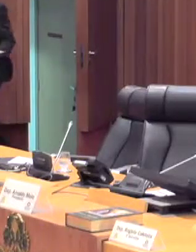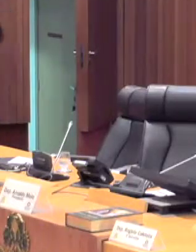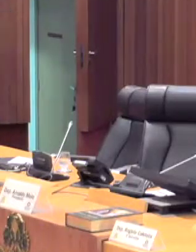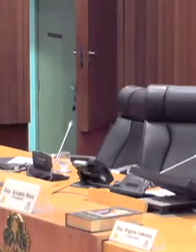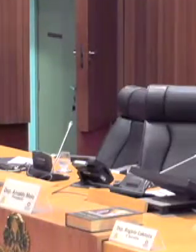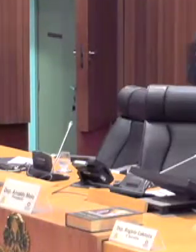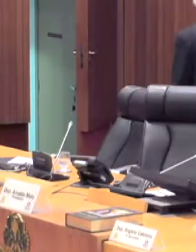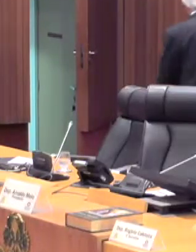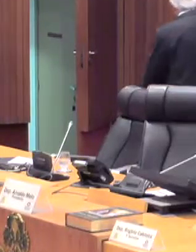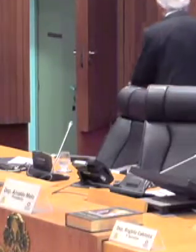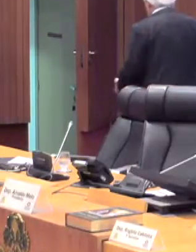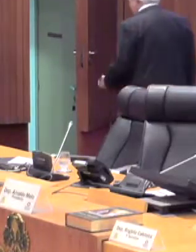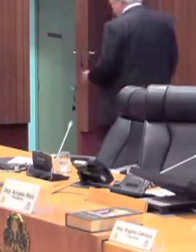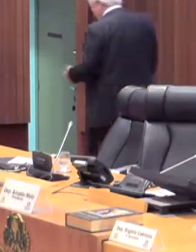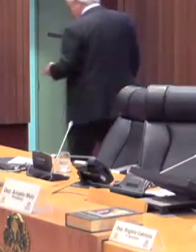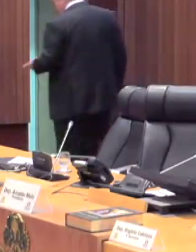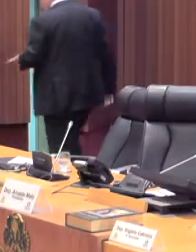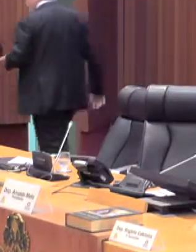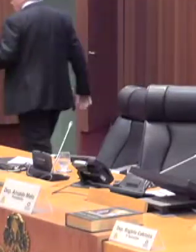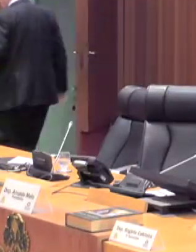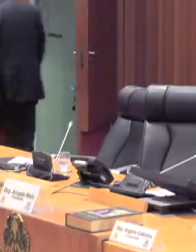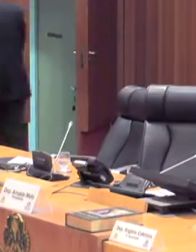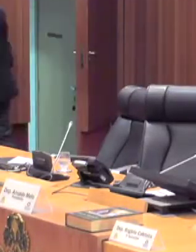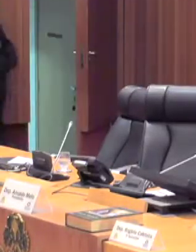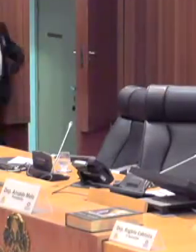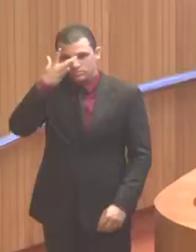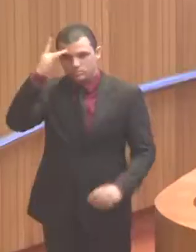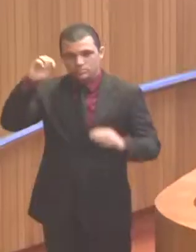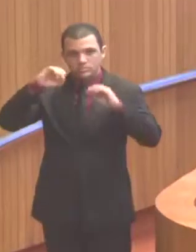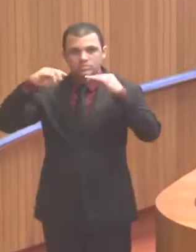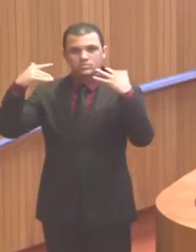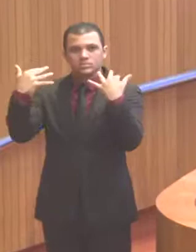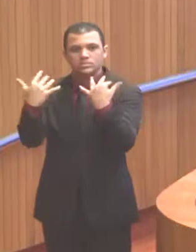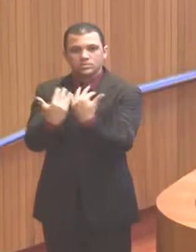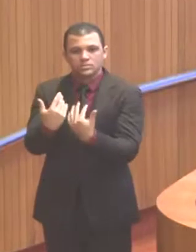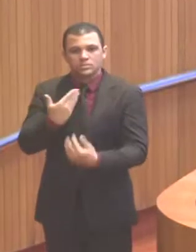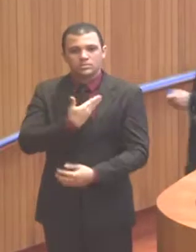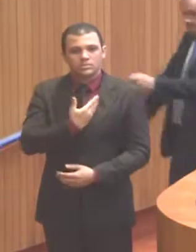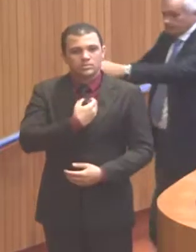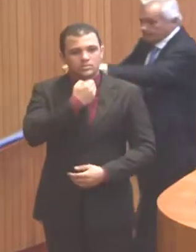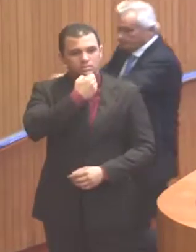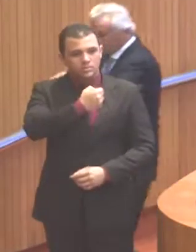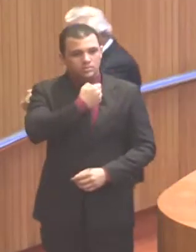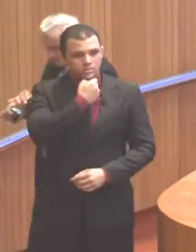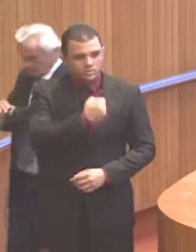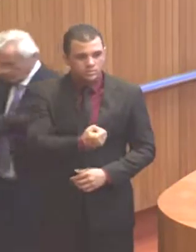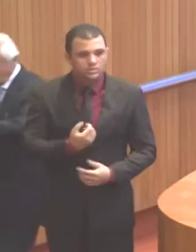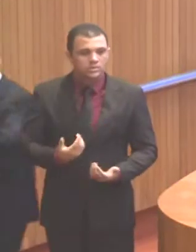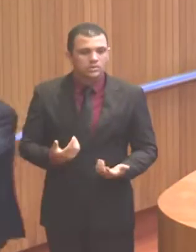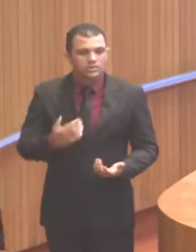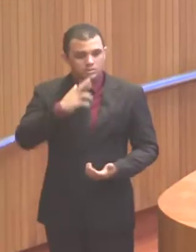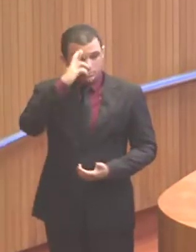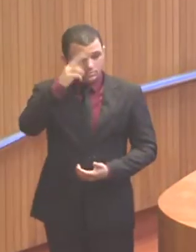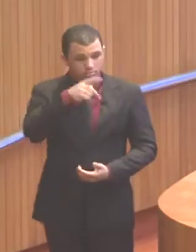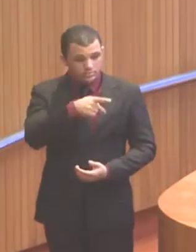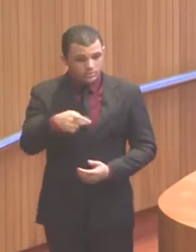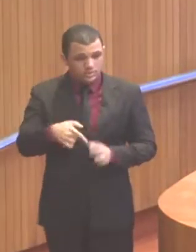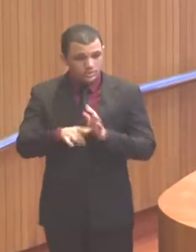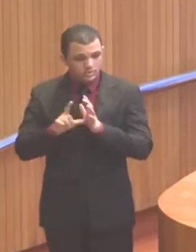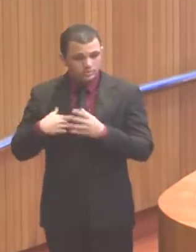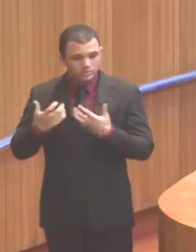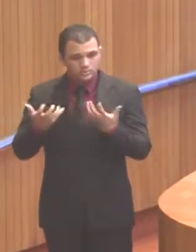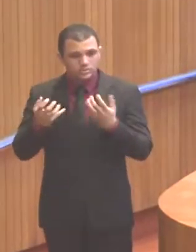Senhor presidente, senhoras e senhores deputados, membros da galeria, colegas da imprensa, presidente, antes eu queria